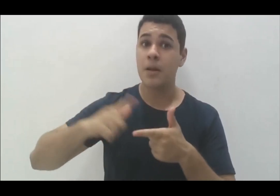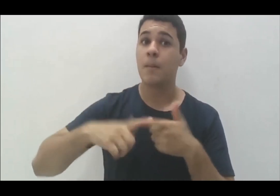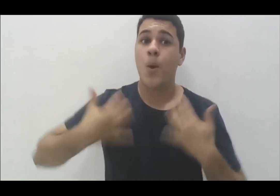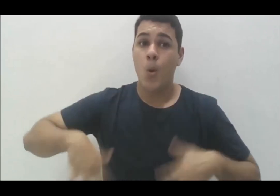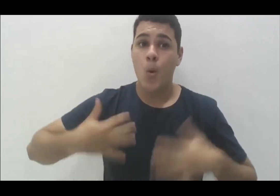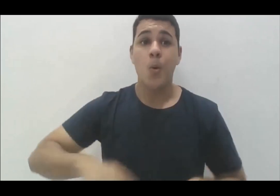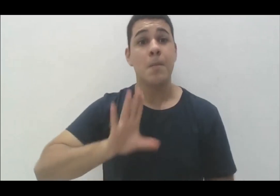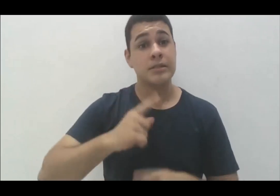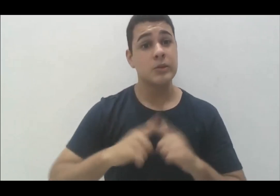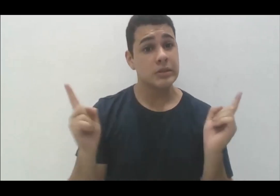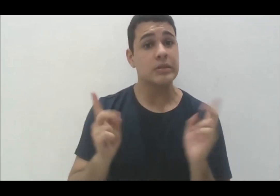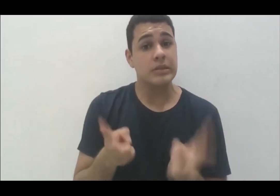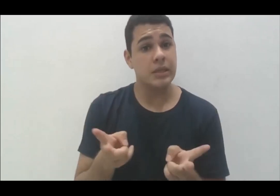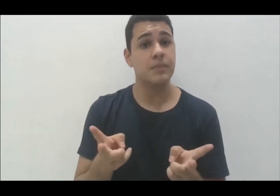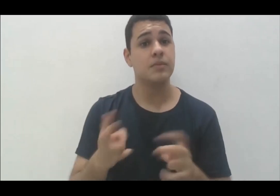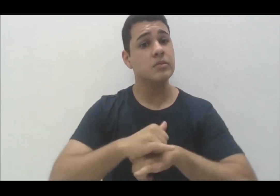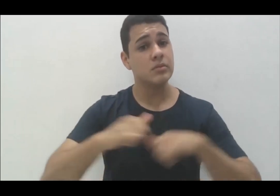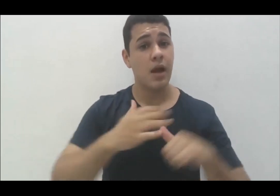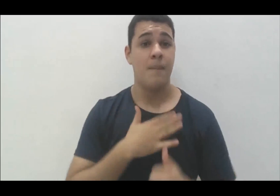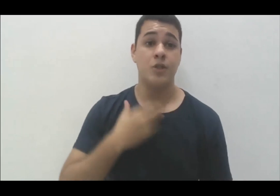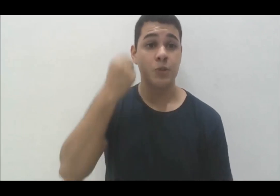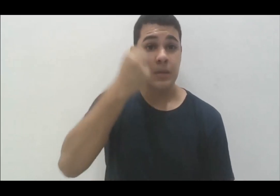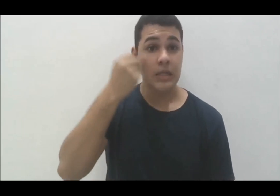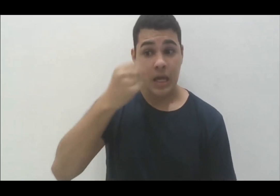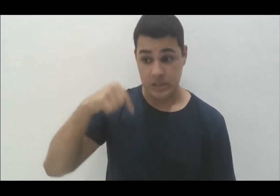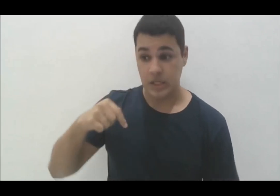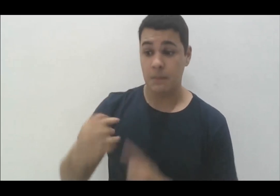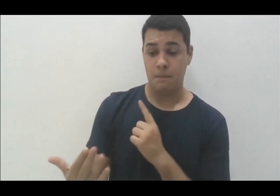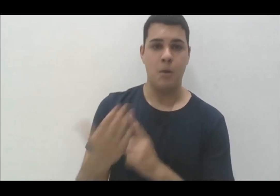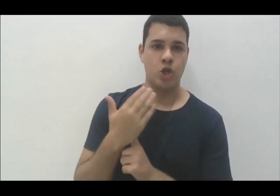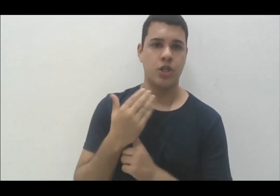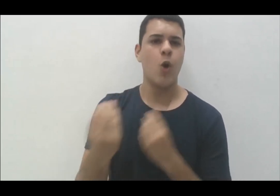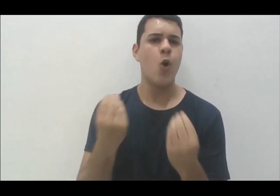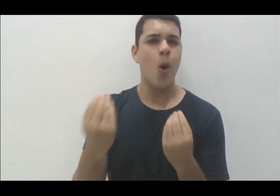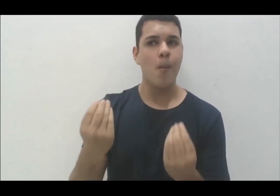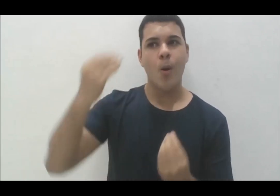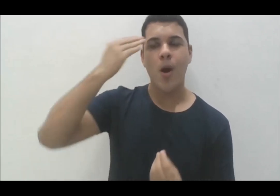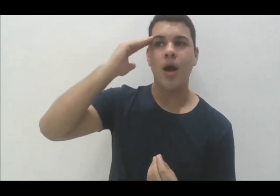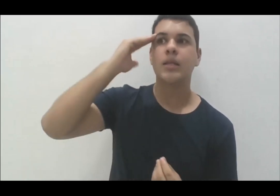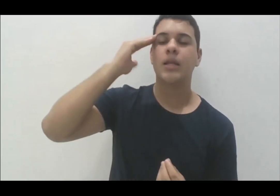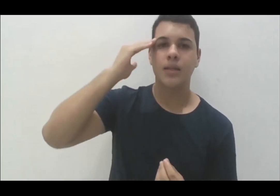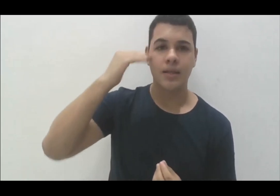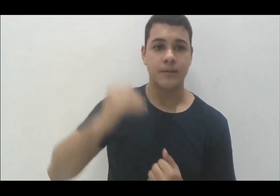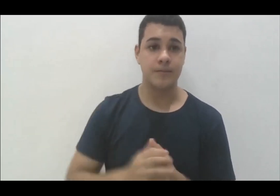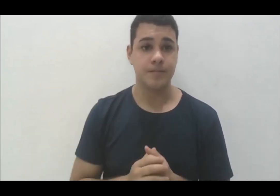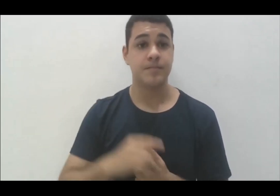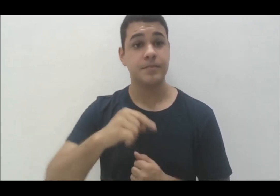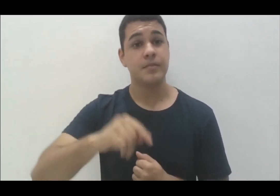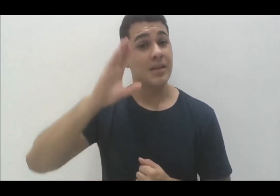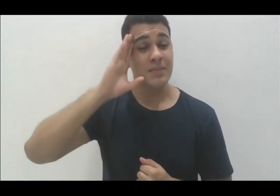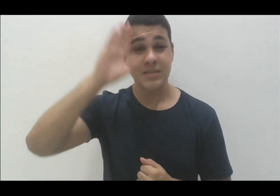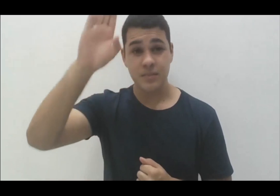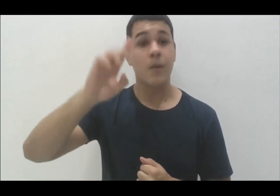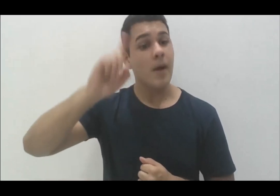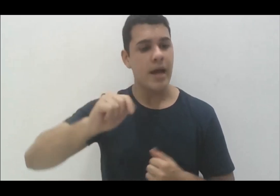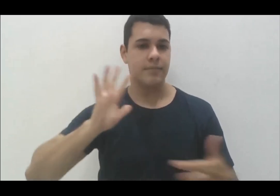eu costumo dizer e a minha experiência tem me mostrado isso, passa, acima de tudo, pela acessibilidade